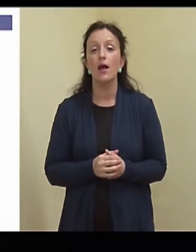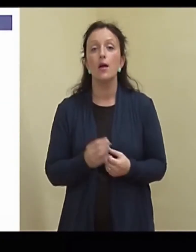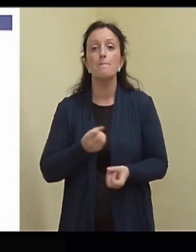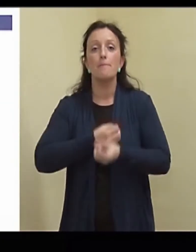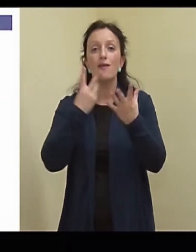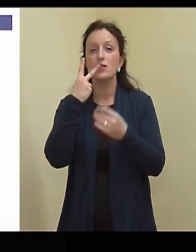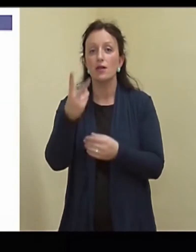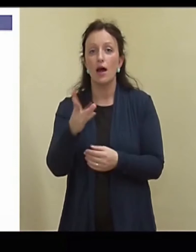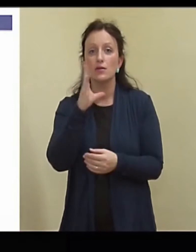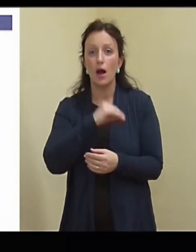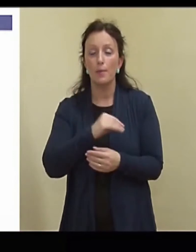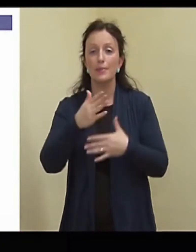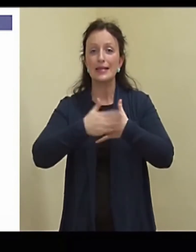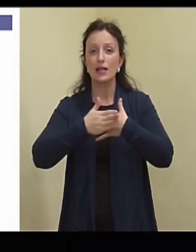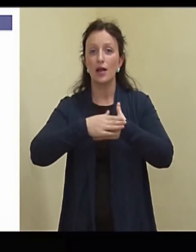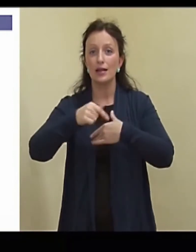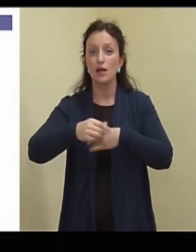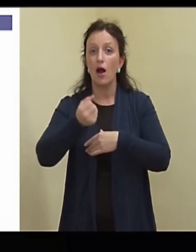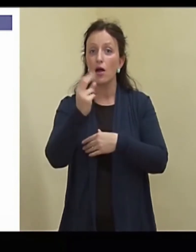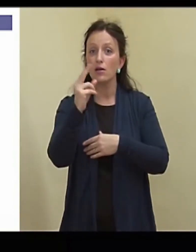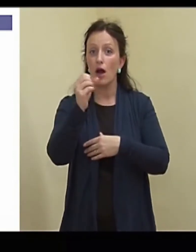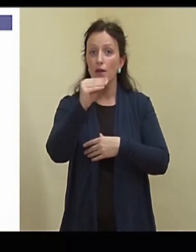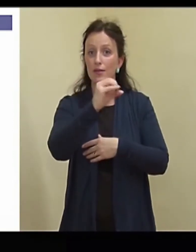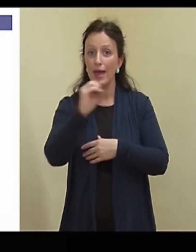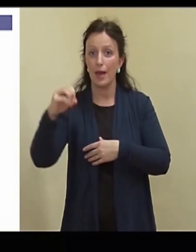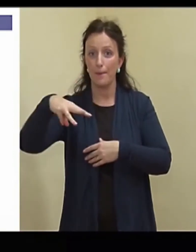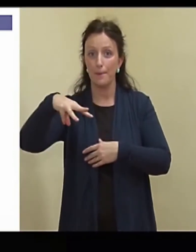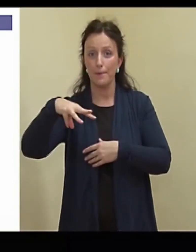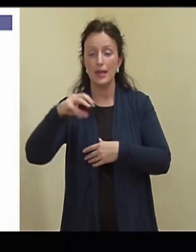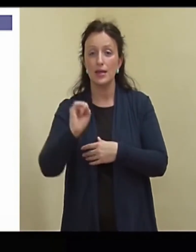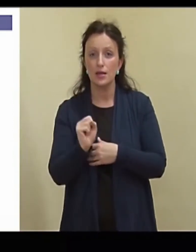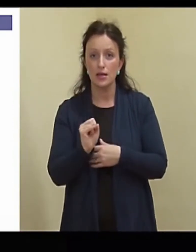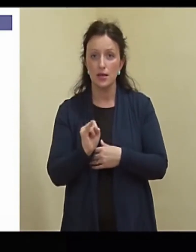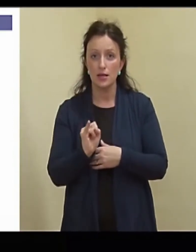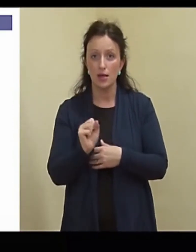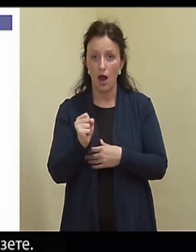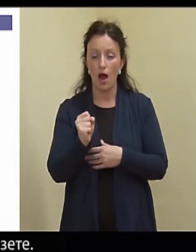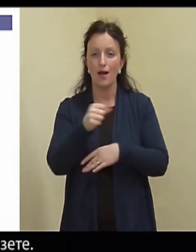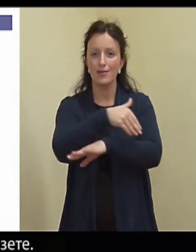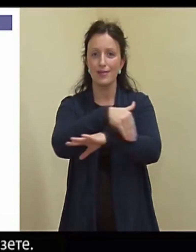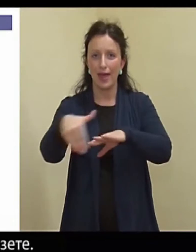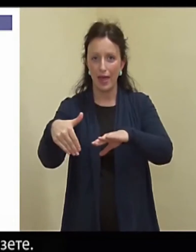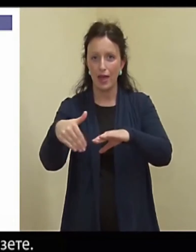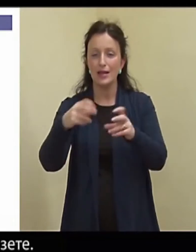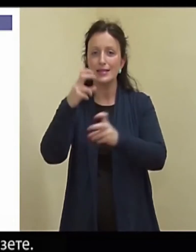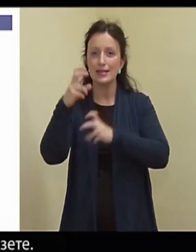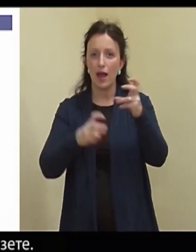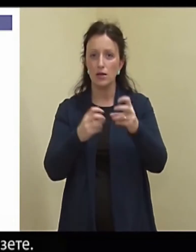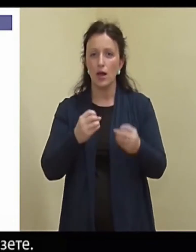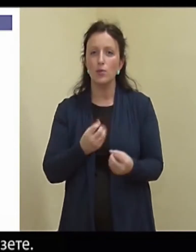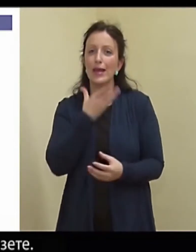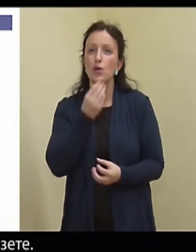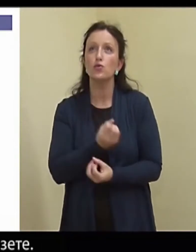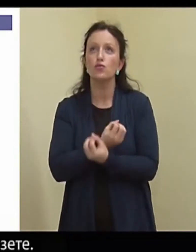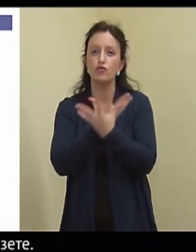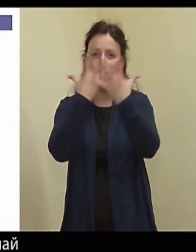näha. Tallinnas, Akadeemia Tee, Püro Tehnika, toodete, ladu või tehas, Fortestar, lehest kindlasti olete